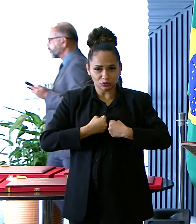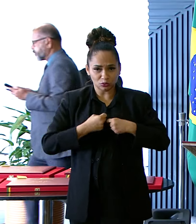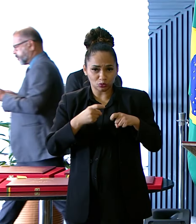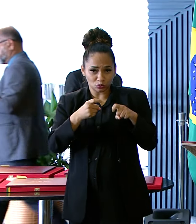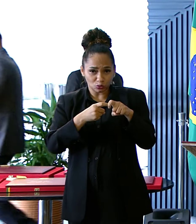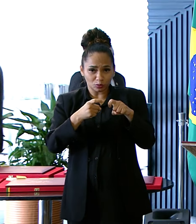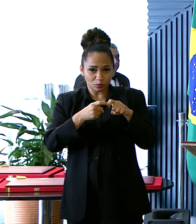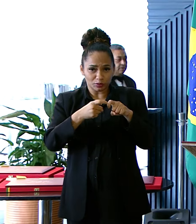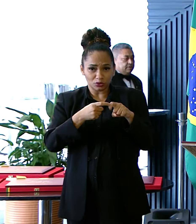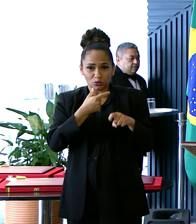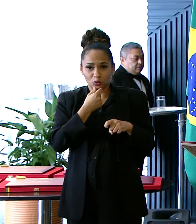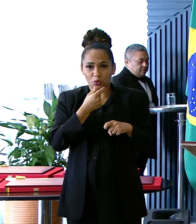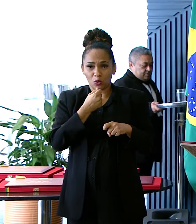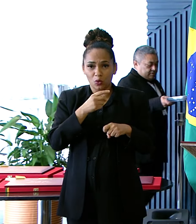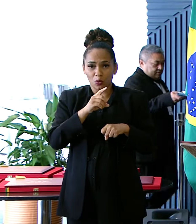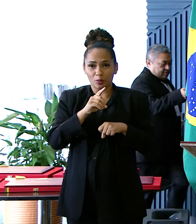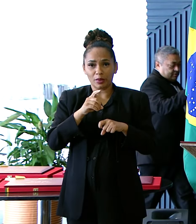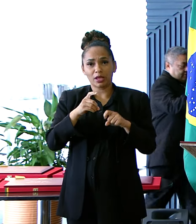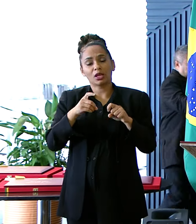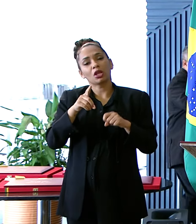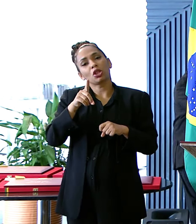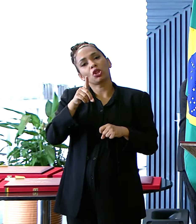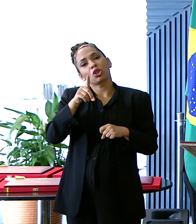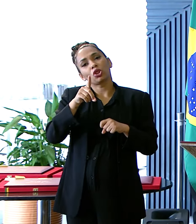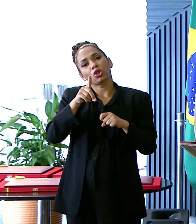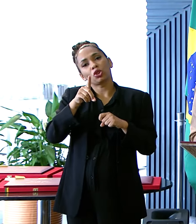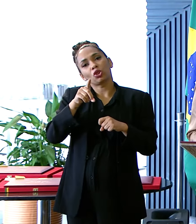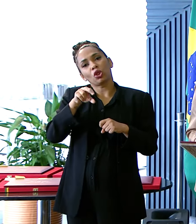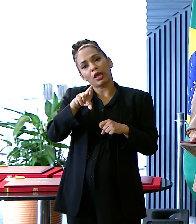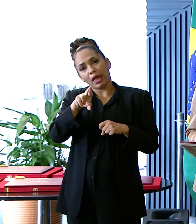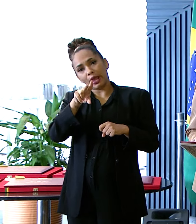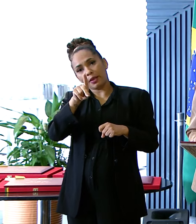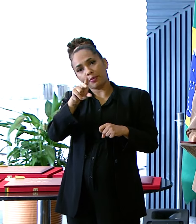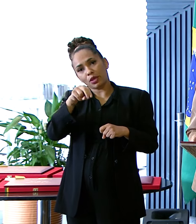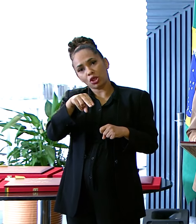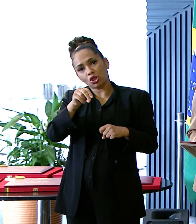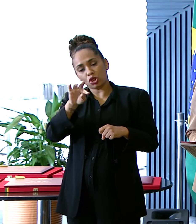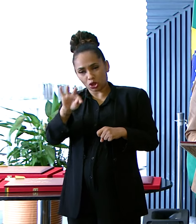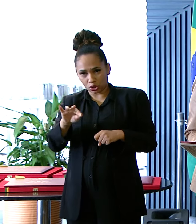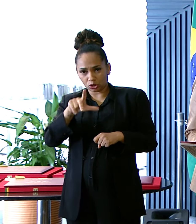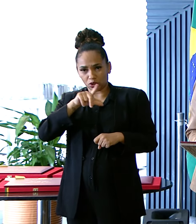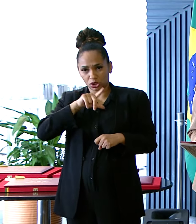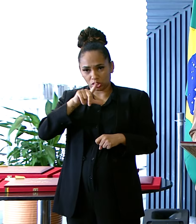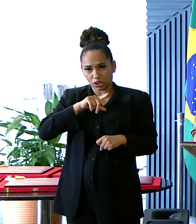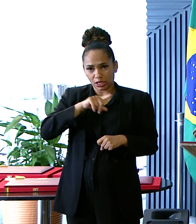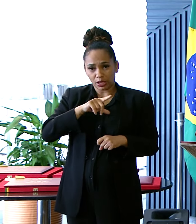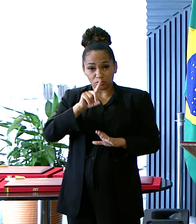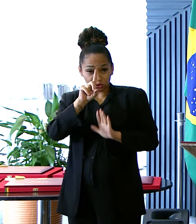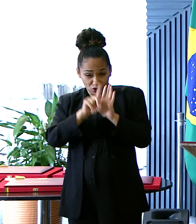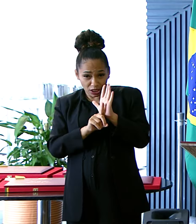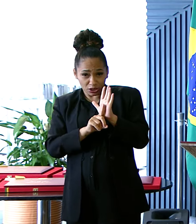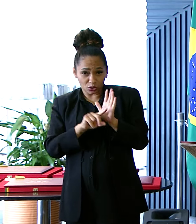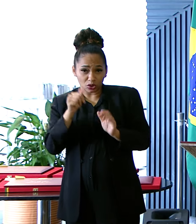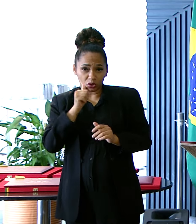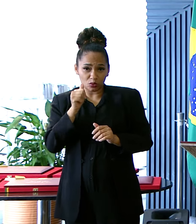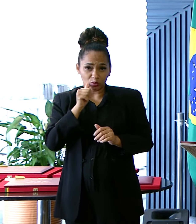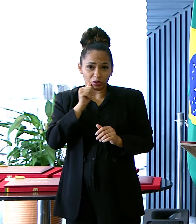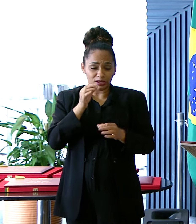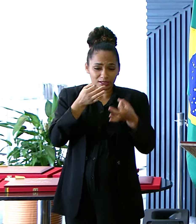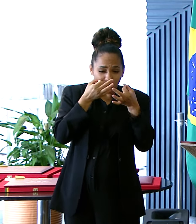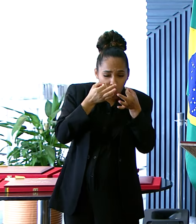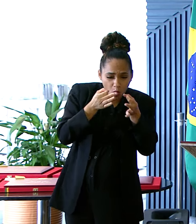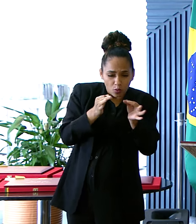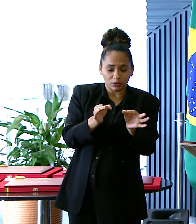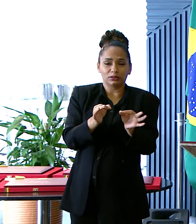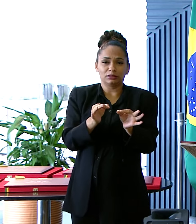Pinotti Pela saúde pública no Brasil E pelo reconhecimento Sobretudo Do direito das mulheres A uma atenção